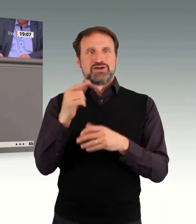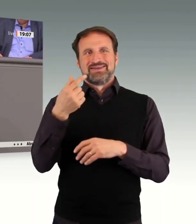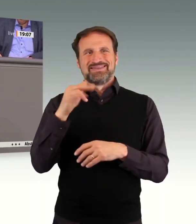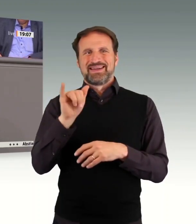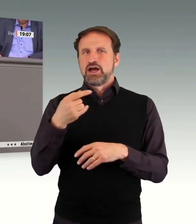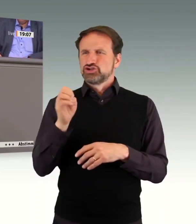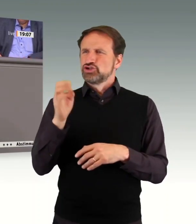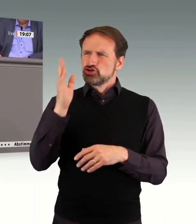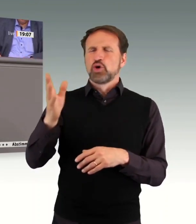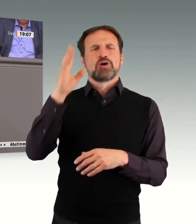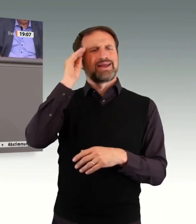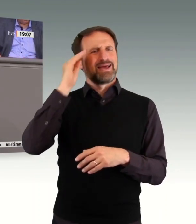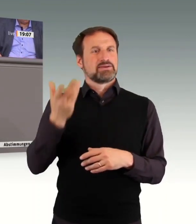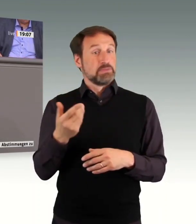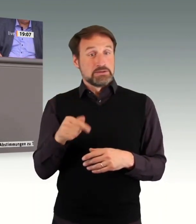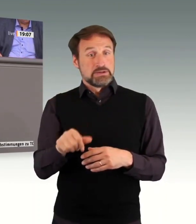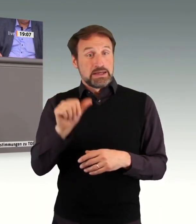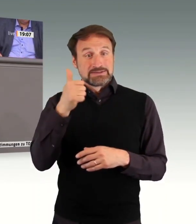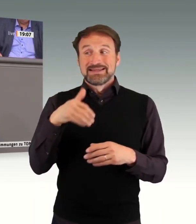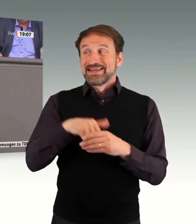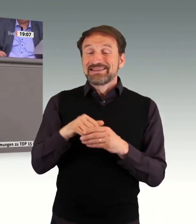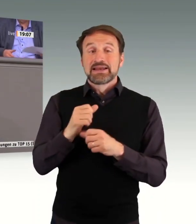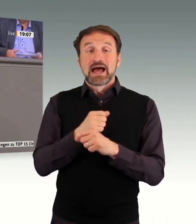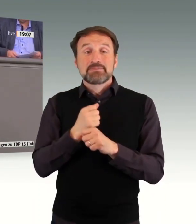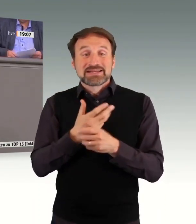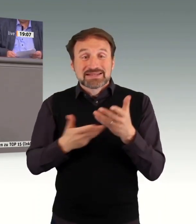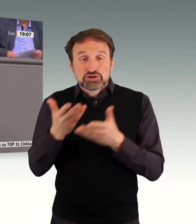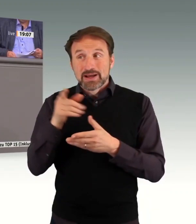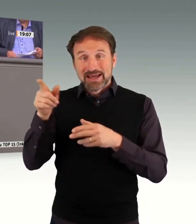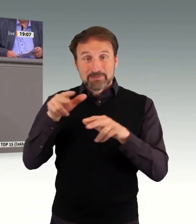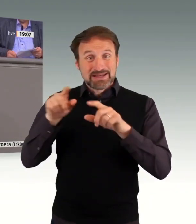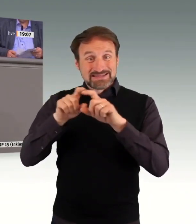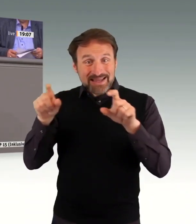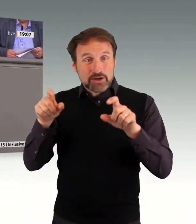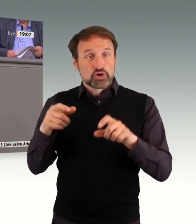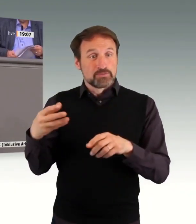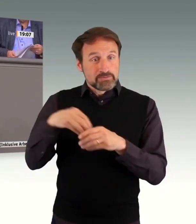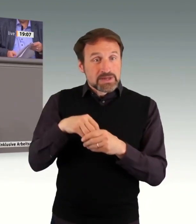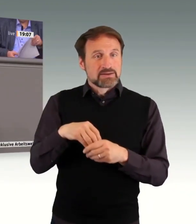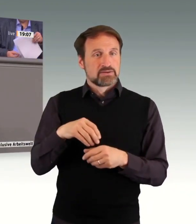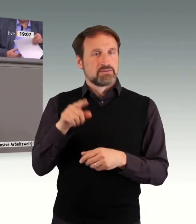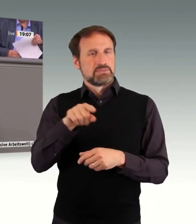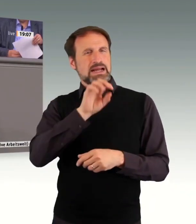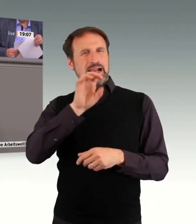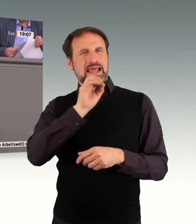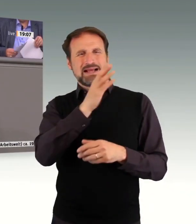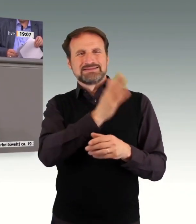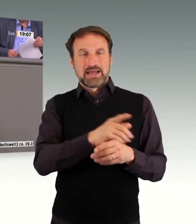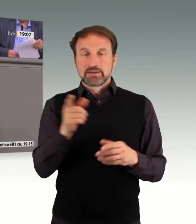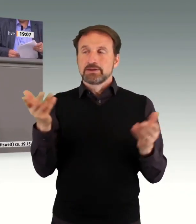im Gesundheitsausschuss. Weitere betroffenen Akteure wurden ebenfalls nicht beteiligt. So geht Teilhabe nicht.